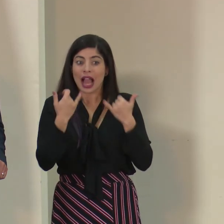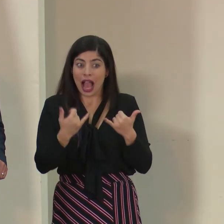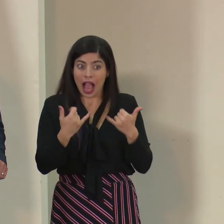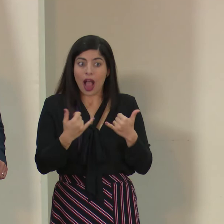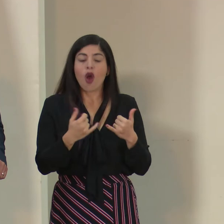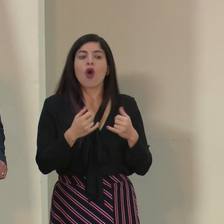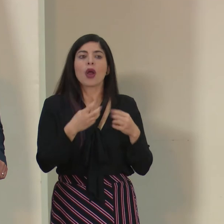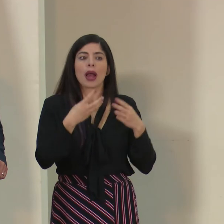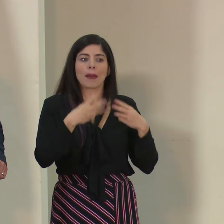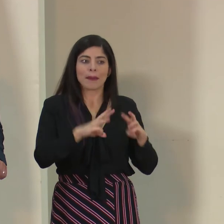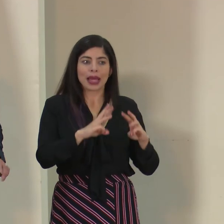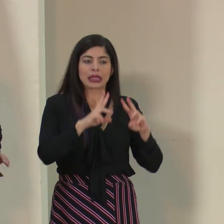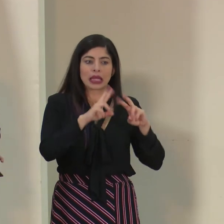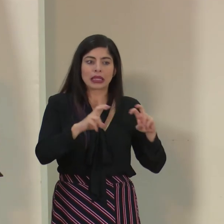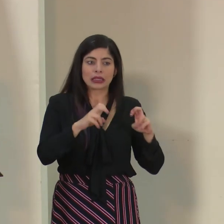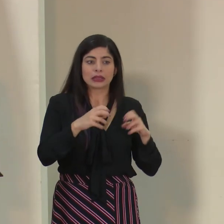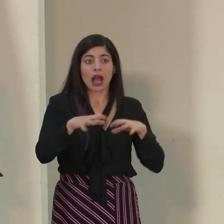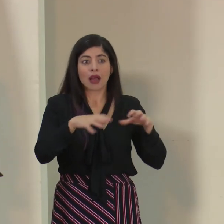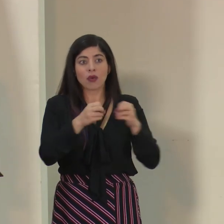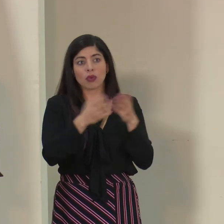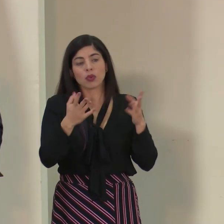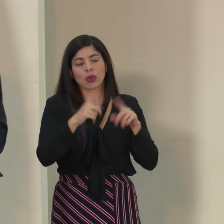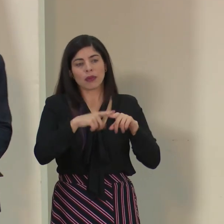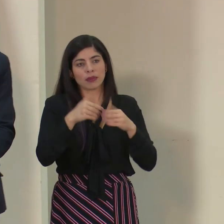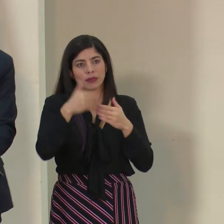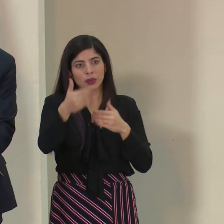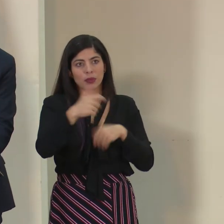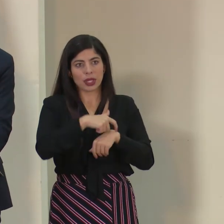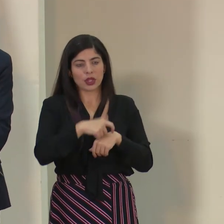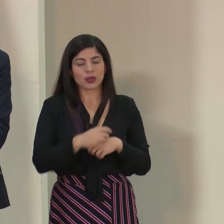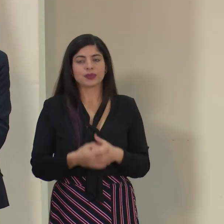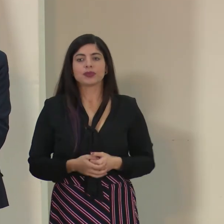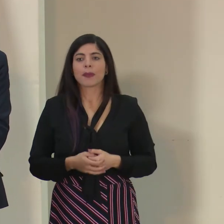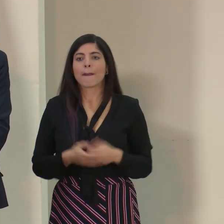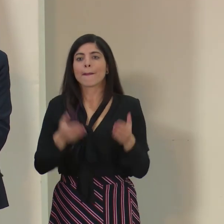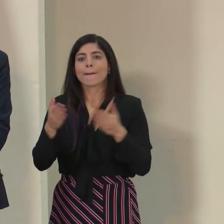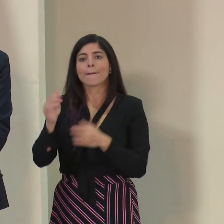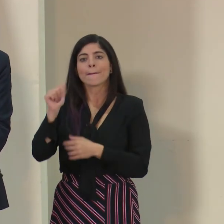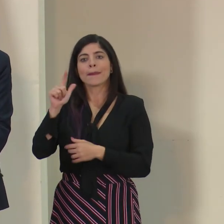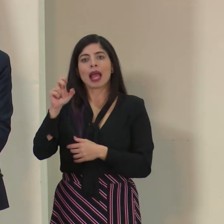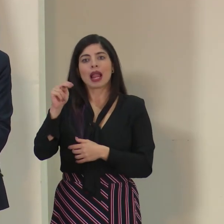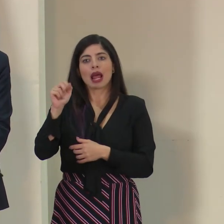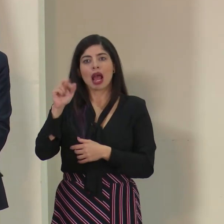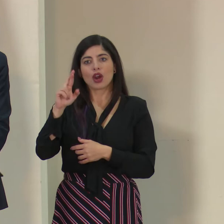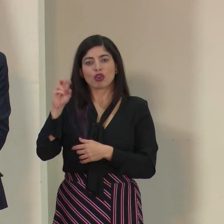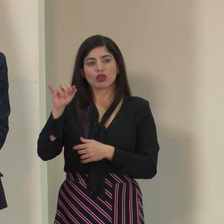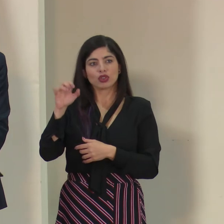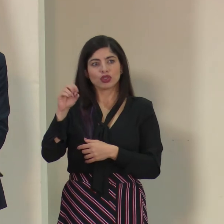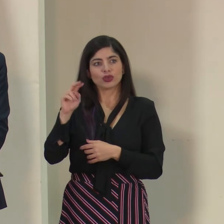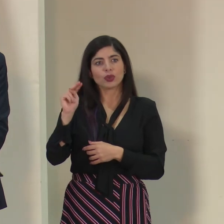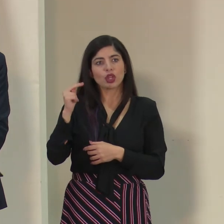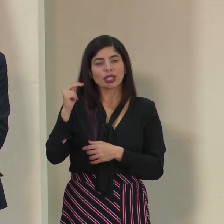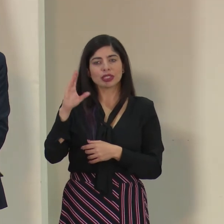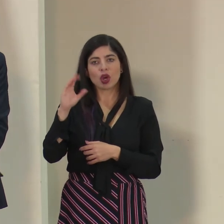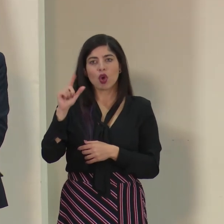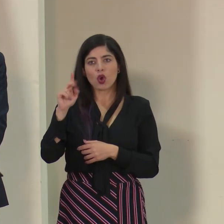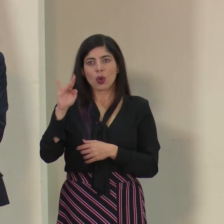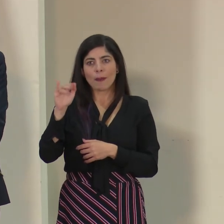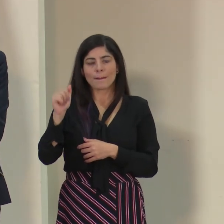que se está analizando, pero se verá en su momento. Alan Arroyo, Noticias Colombia. Su consulta, si es dirigido al señor ministro de Salud.